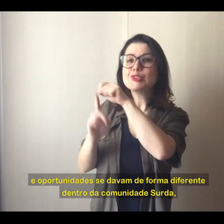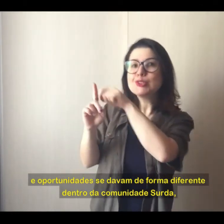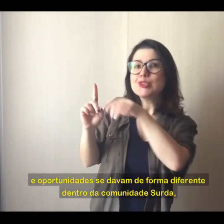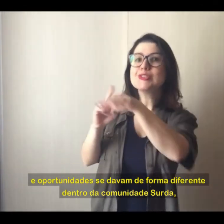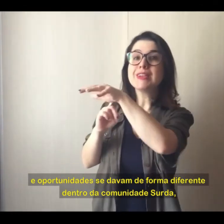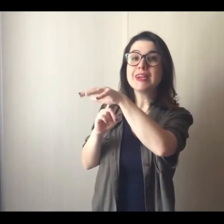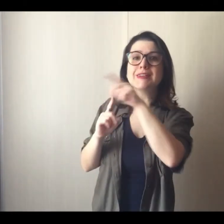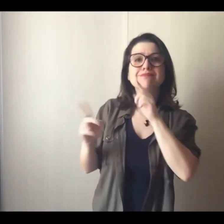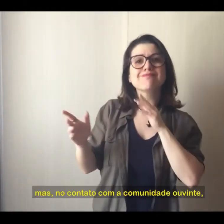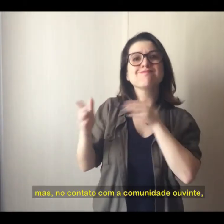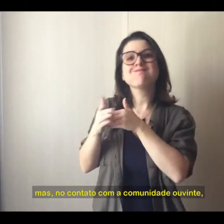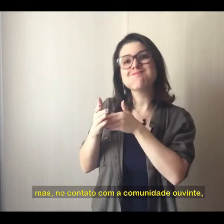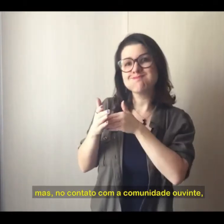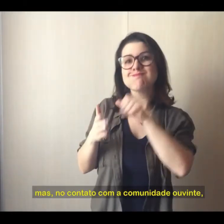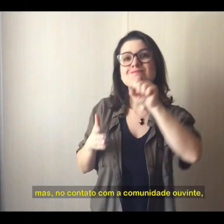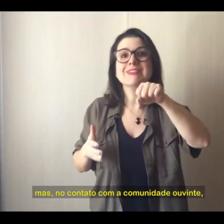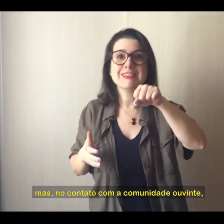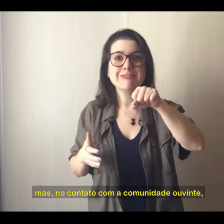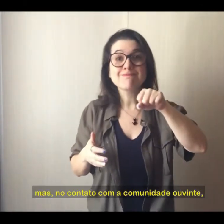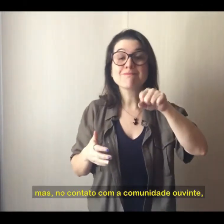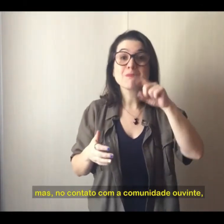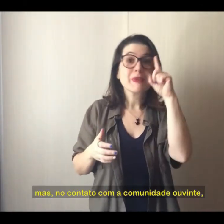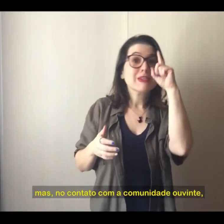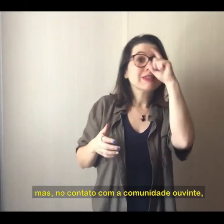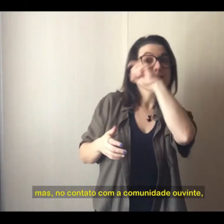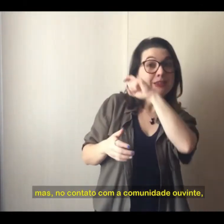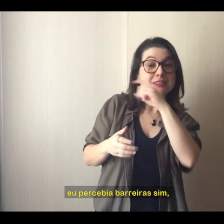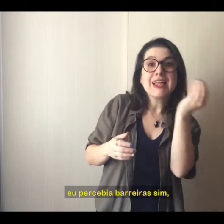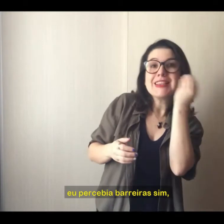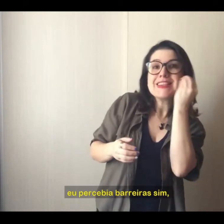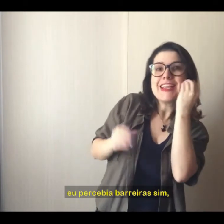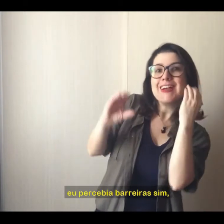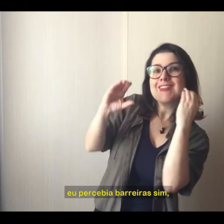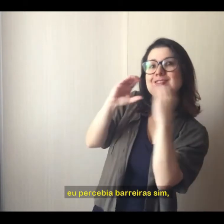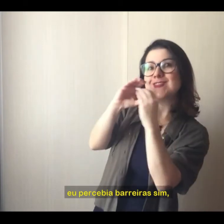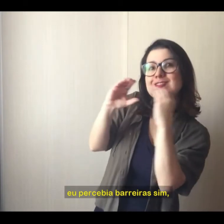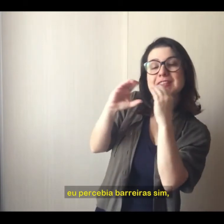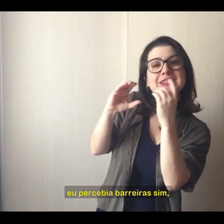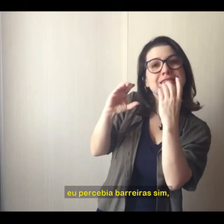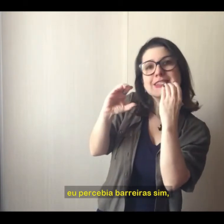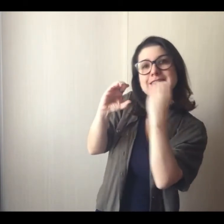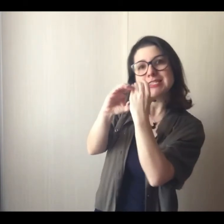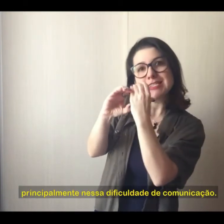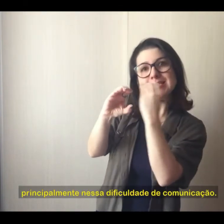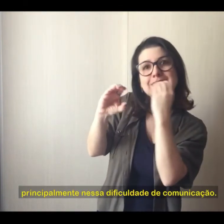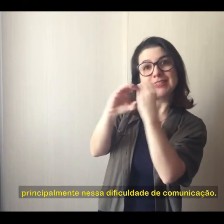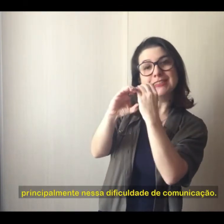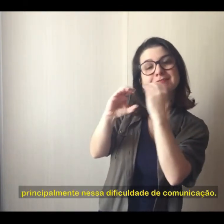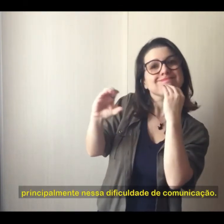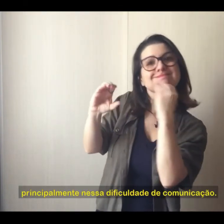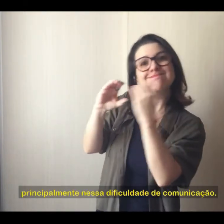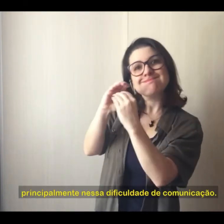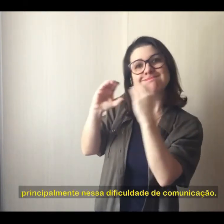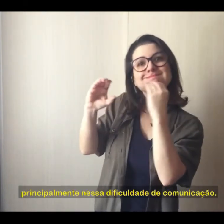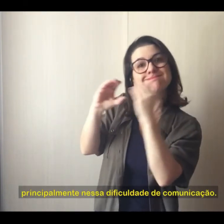surda. Mas no contato com a comunidade ouvinte, eu percebia barreira sim, principalmente nessa